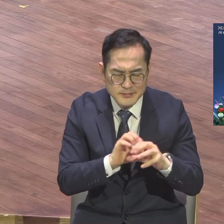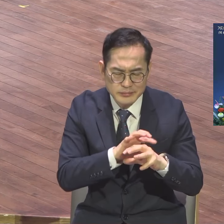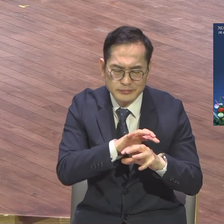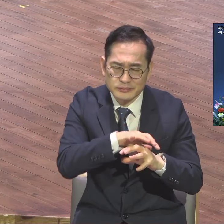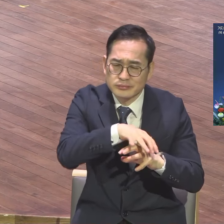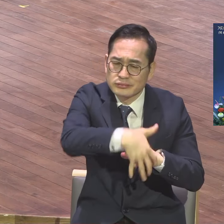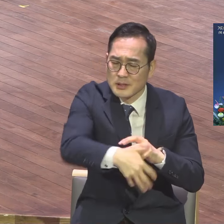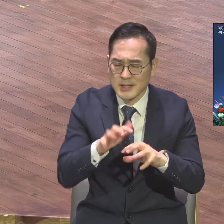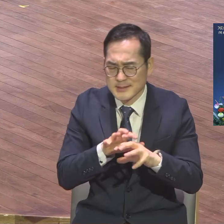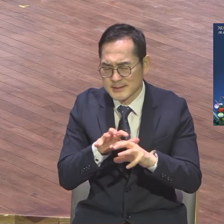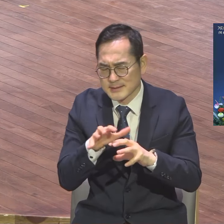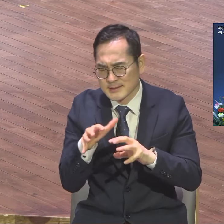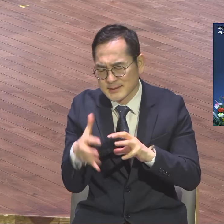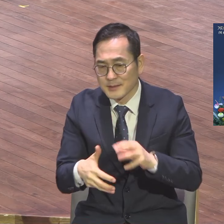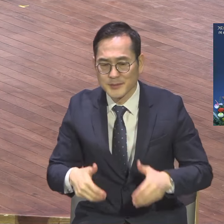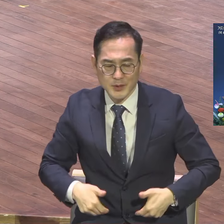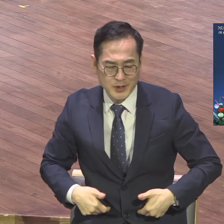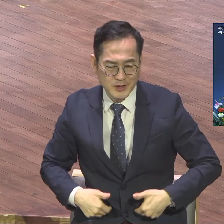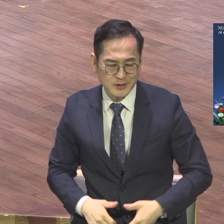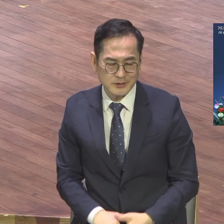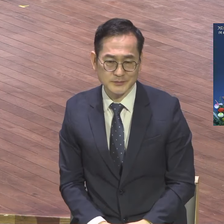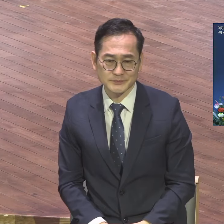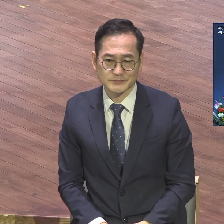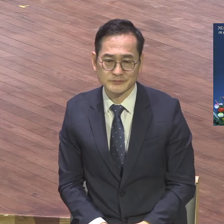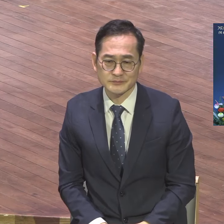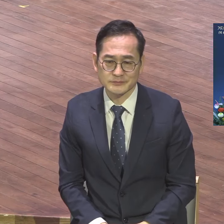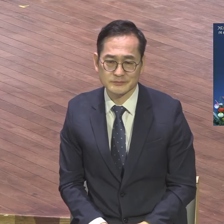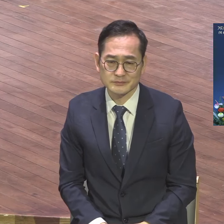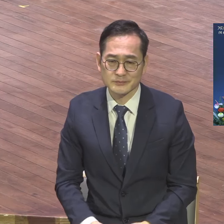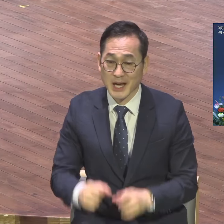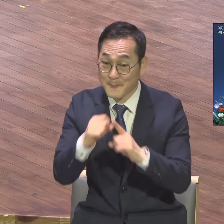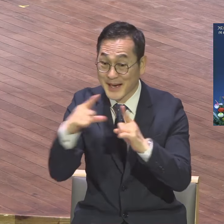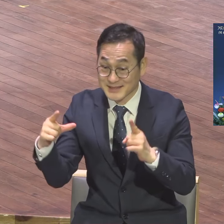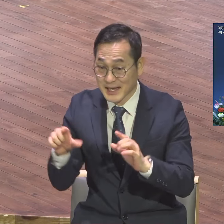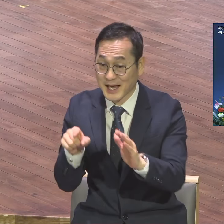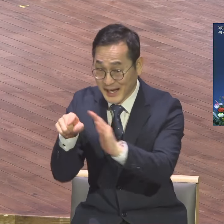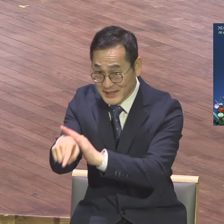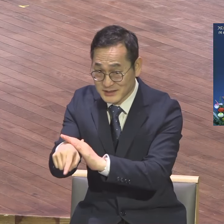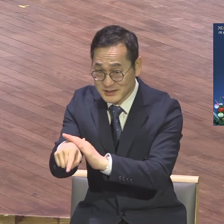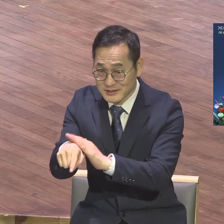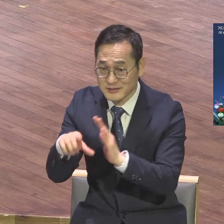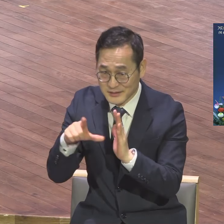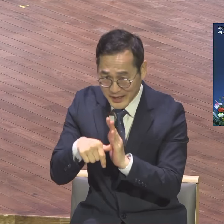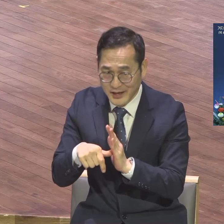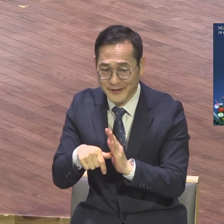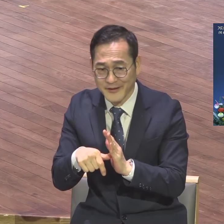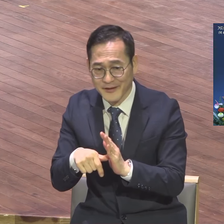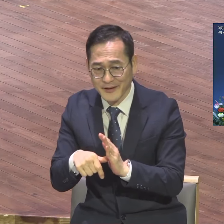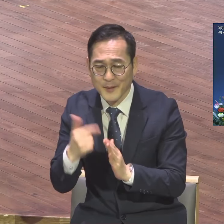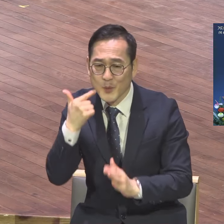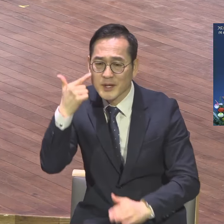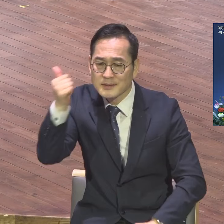막 뜯은 사람, 현지위 목사들이. 뭐라고 뜯으느냐. 예수는 그러시도 모든 문제이겠죠.